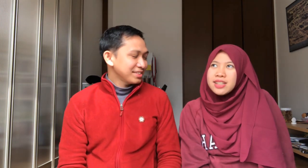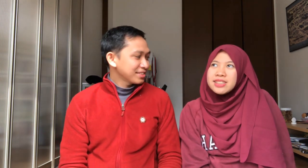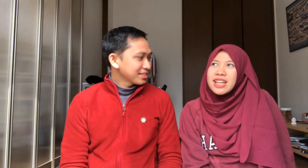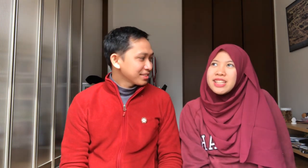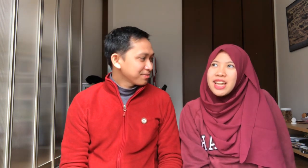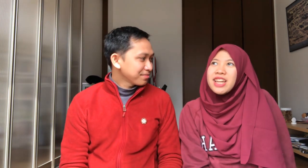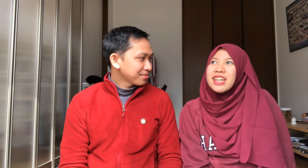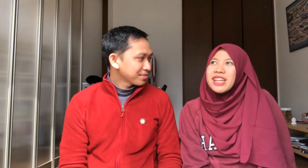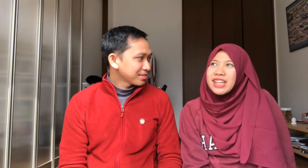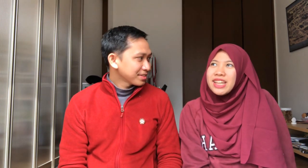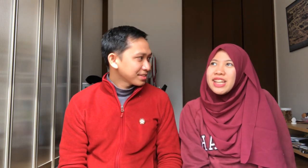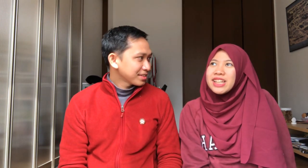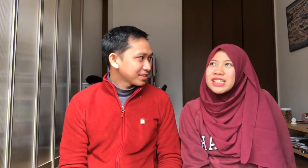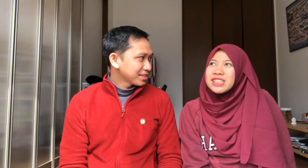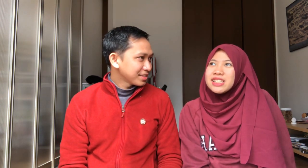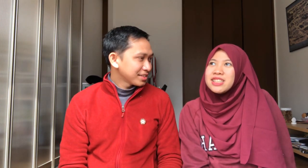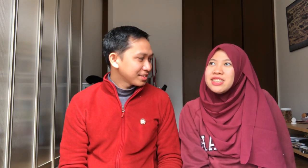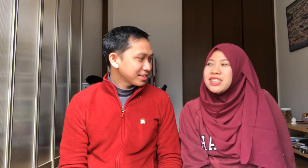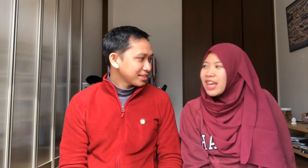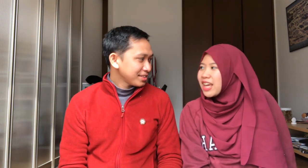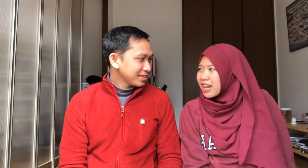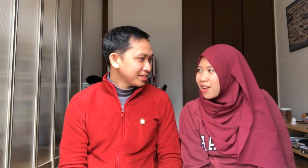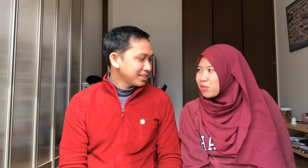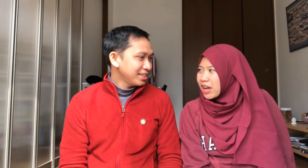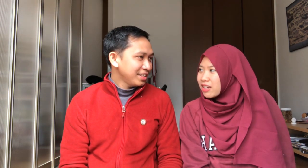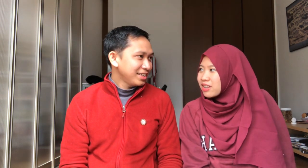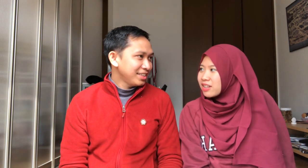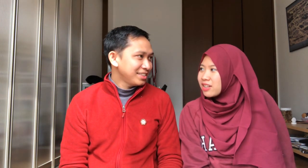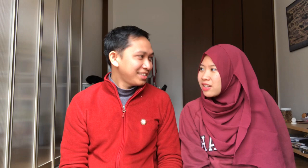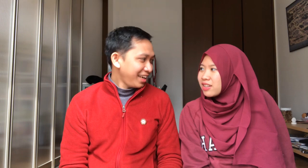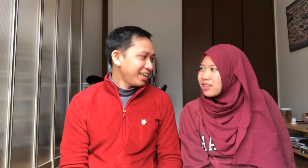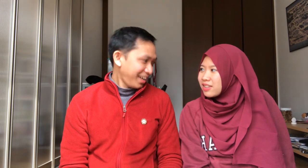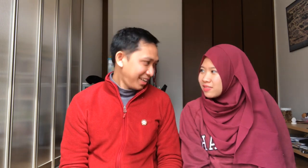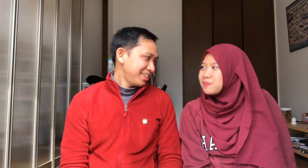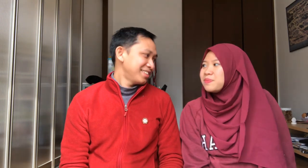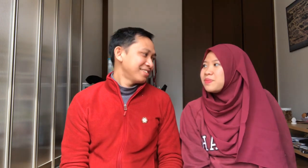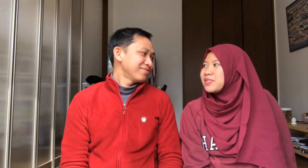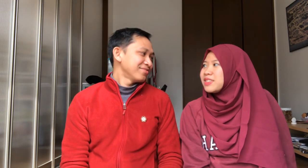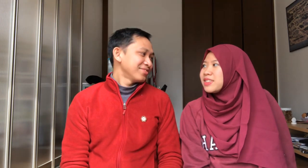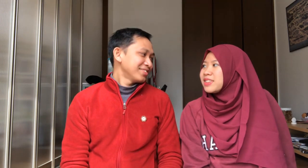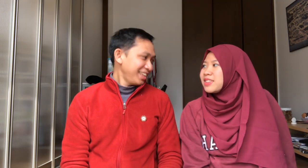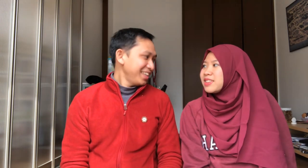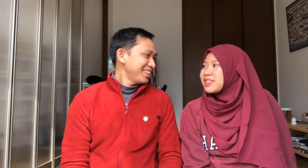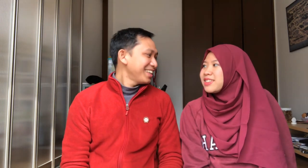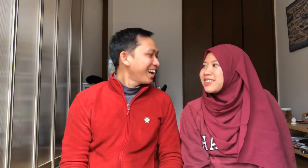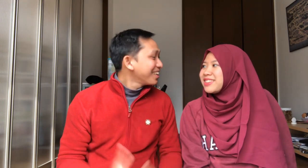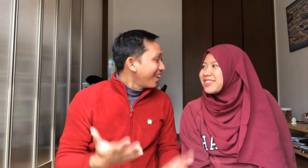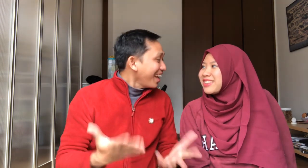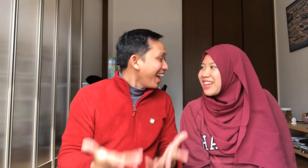Jadinya Hijrah Hijrah Hijrah Ya gimana